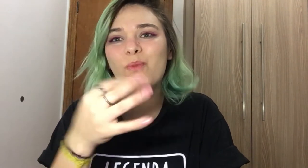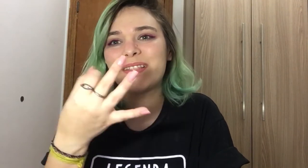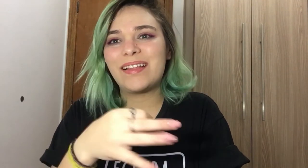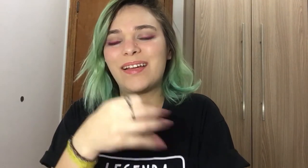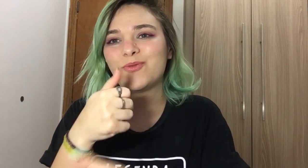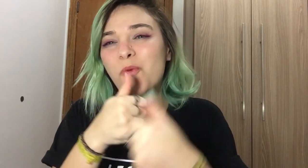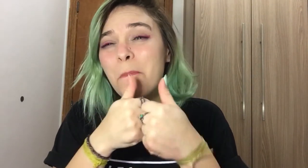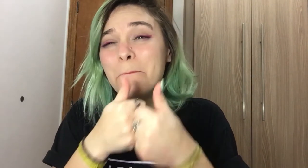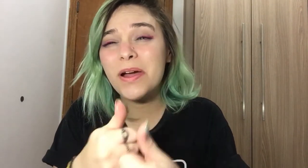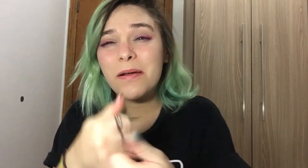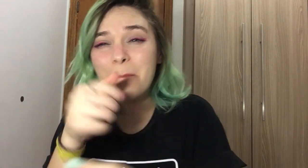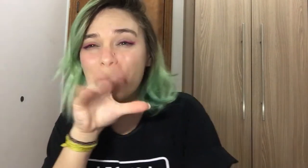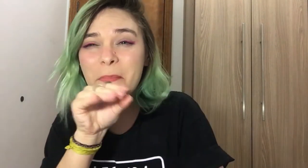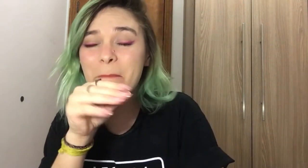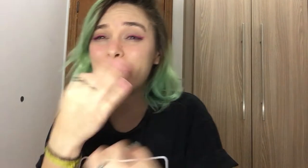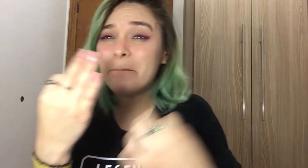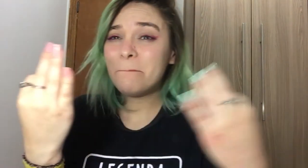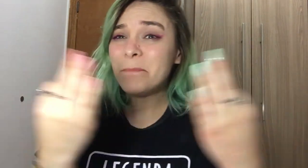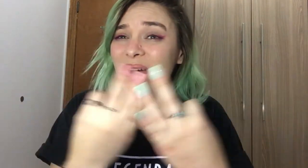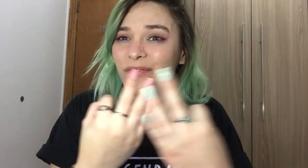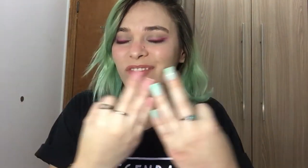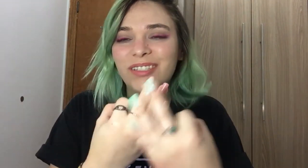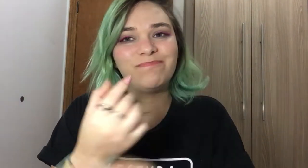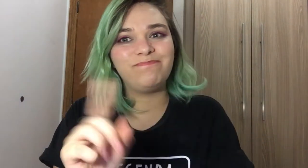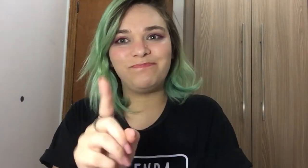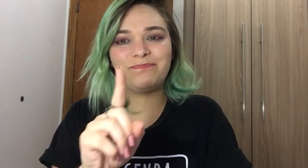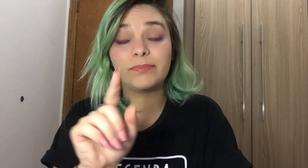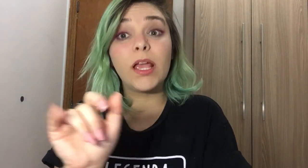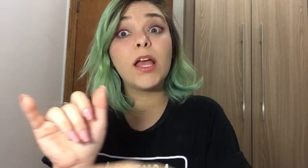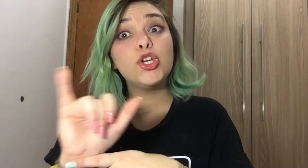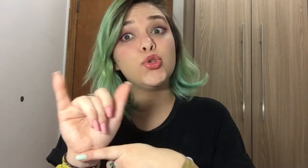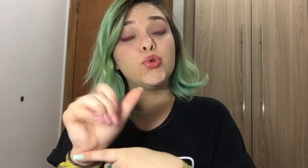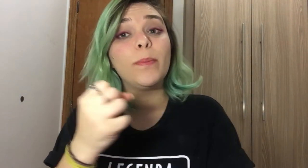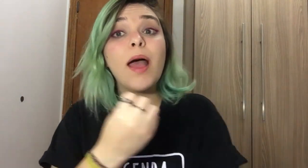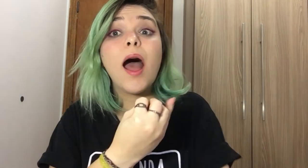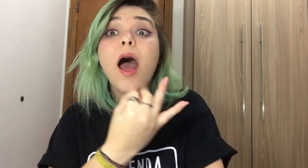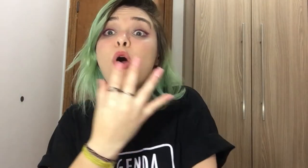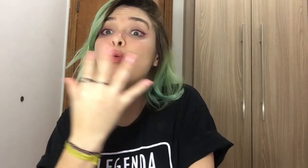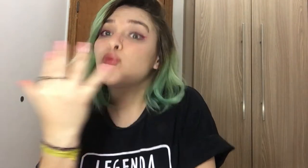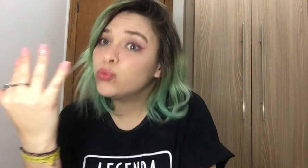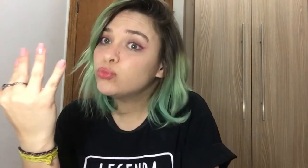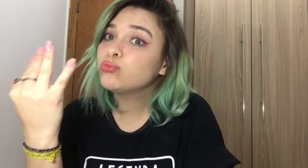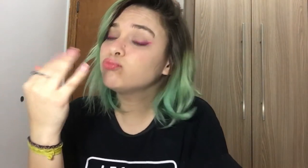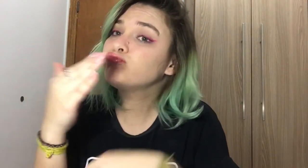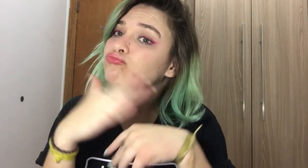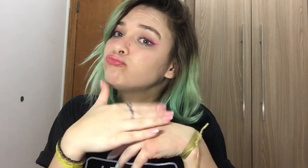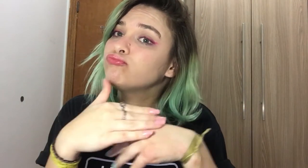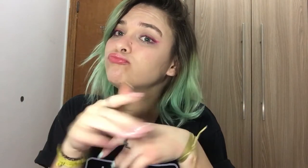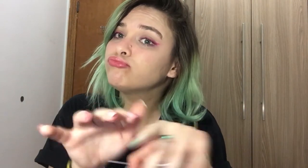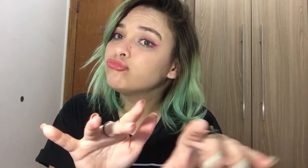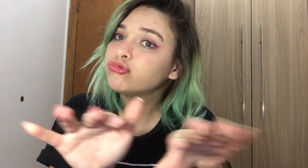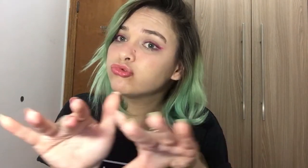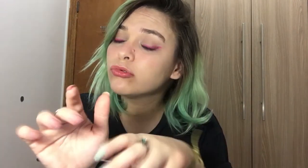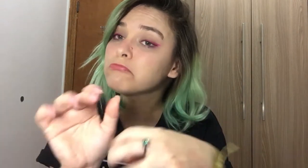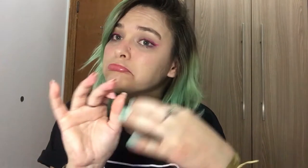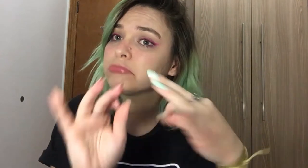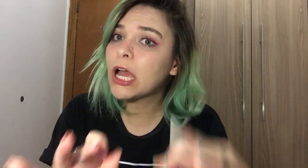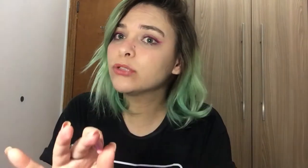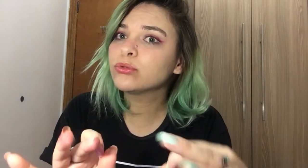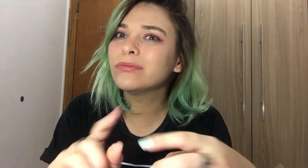dá pra acompanhar o conteúdo perfeitamente. Alguns canais no YouTube têm legenda manual. Que